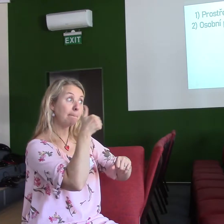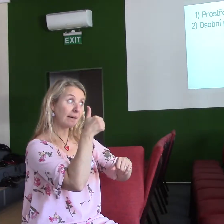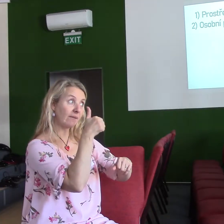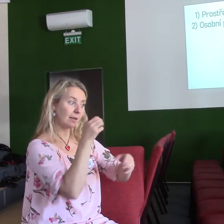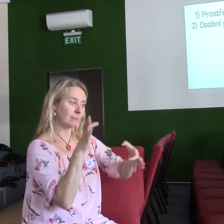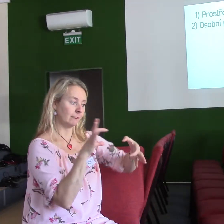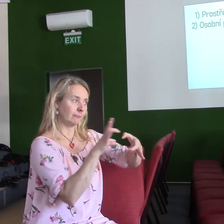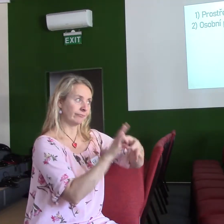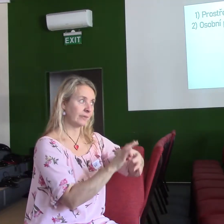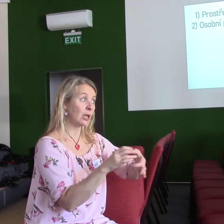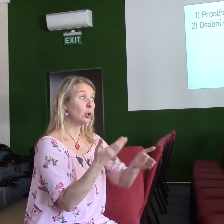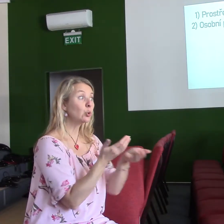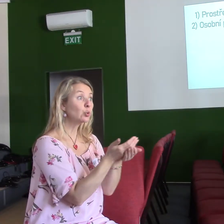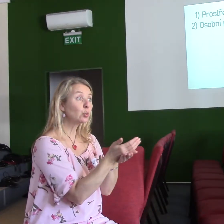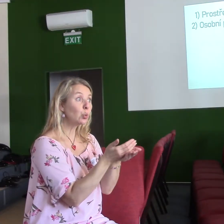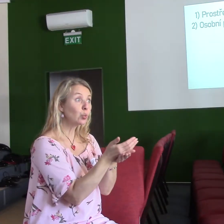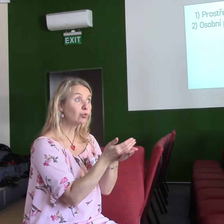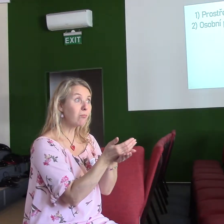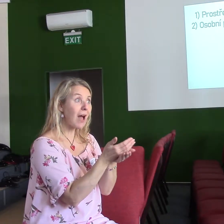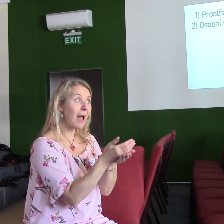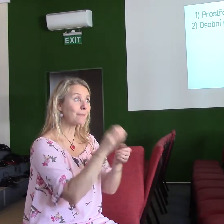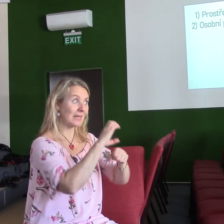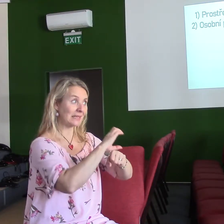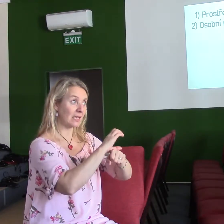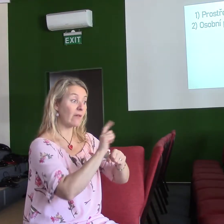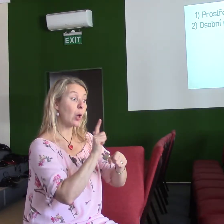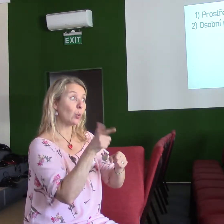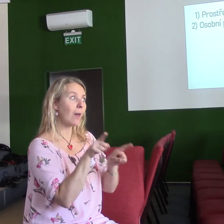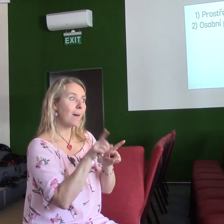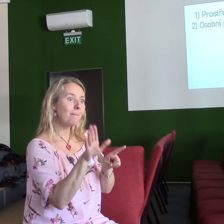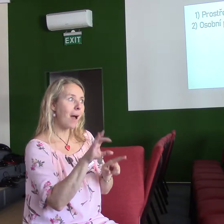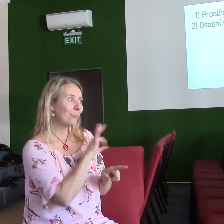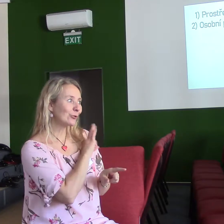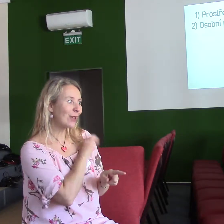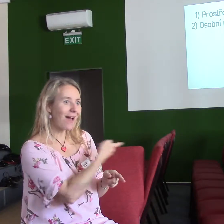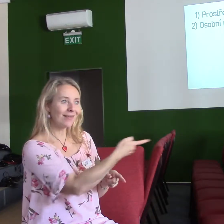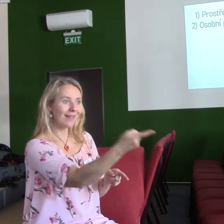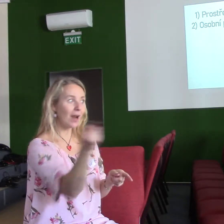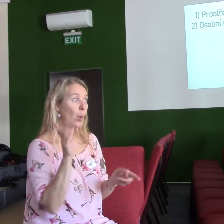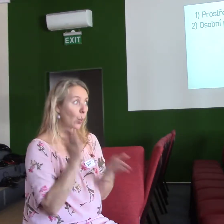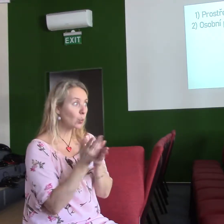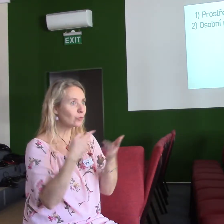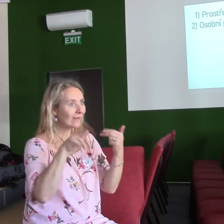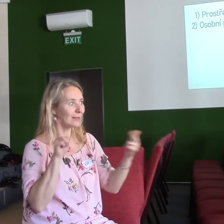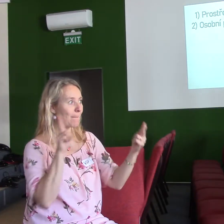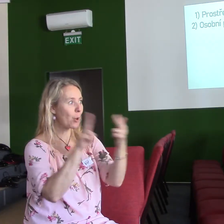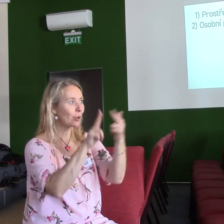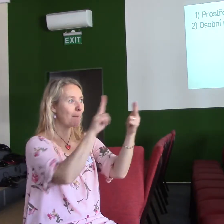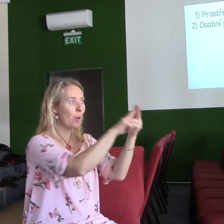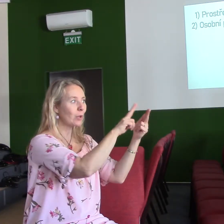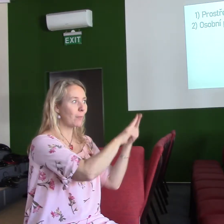církvi a druhé, že mají mezigenerační přátelství. Že v tom zboru získají přátelé, kteří jsou z jiné generace než oni.